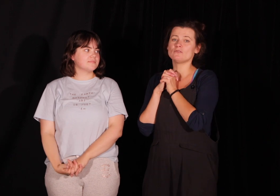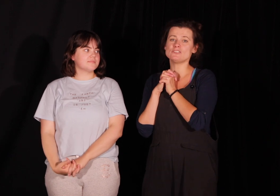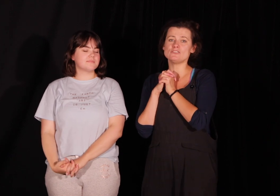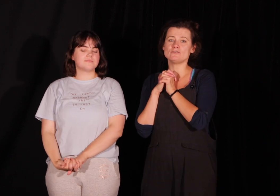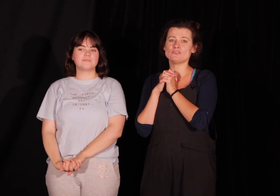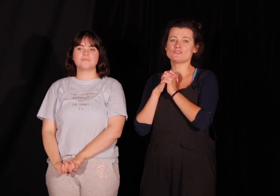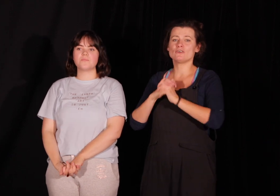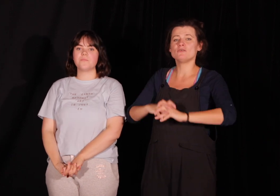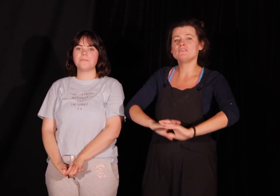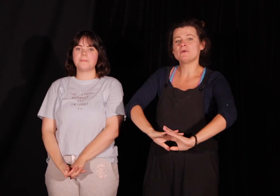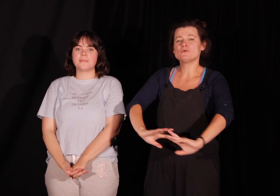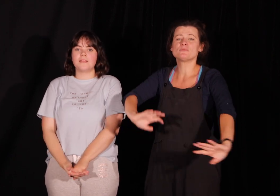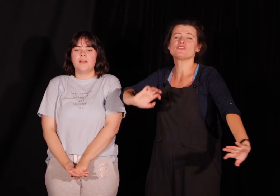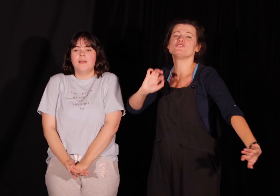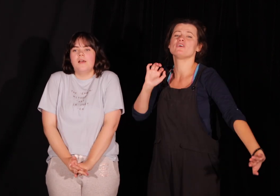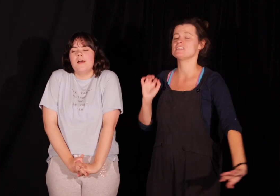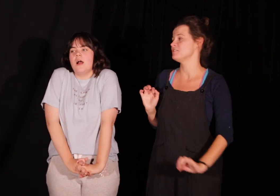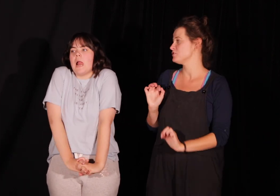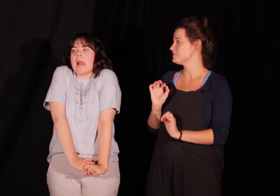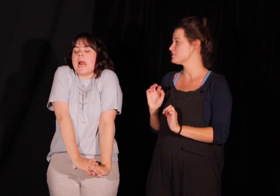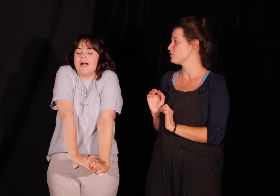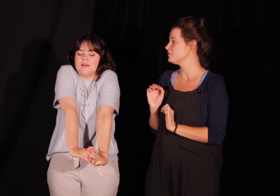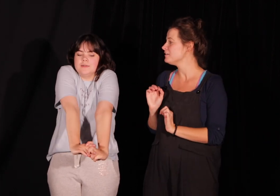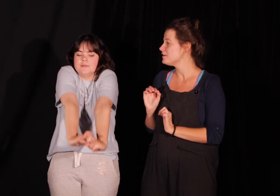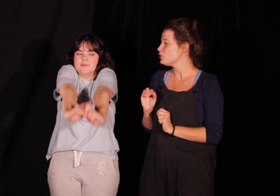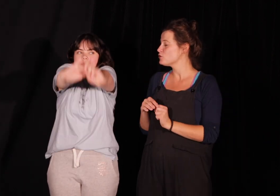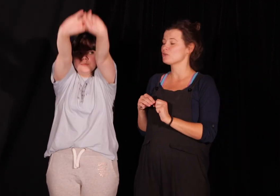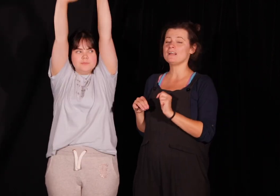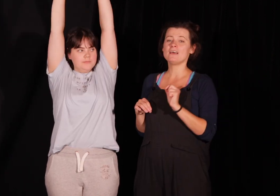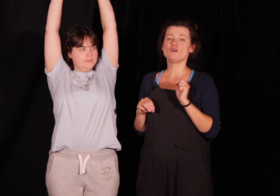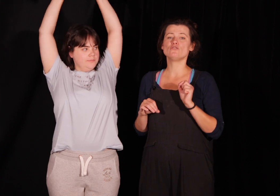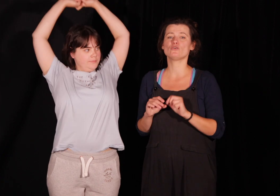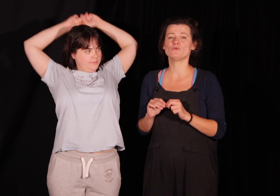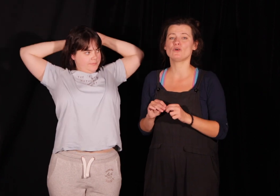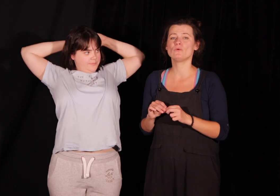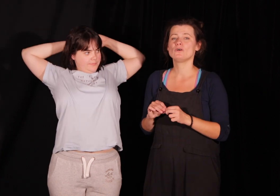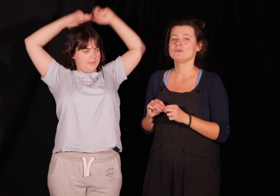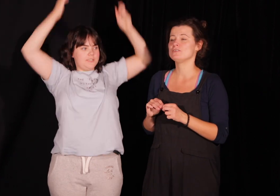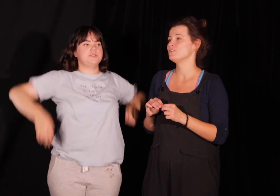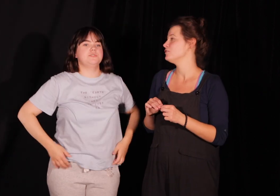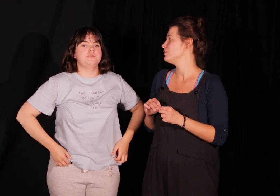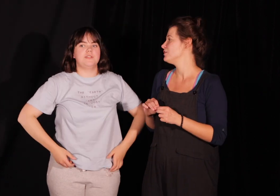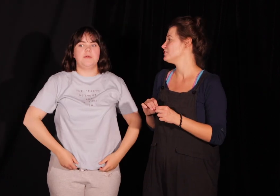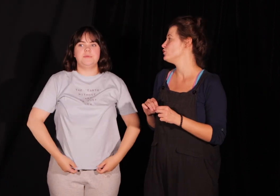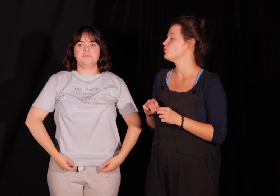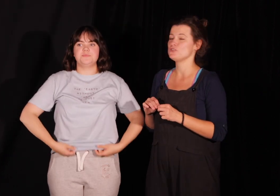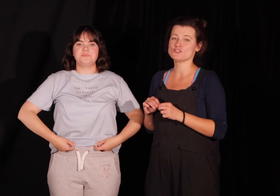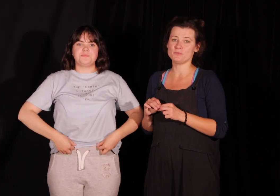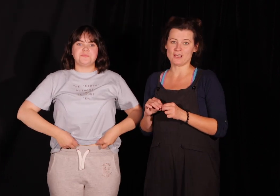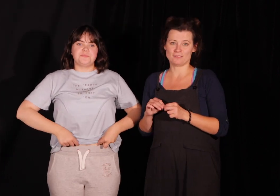właściwość, że one uwielbiają się przeciągać we wszystkie strony i doskonale wykonują taki kocik grzbiet.